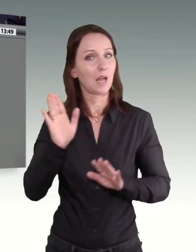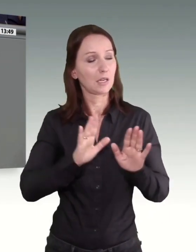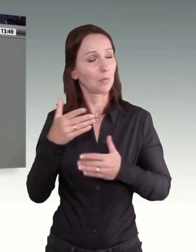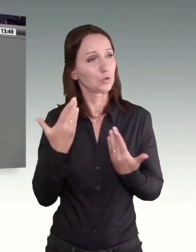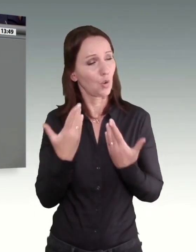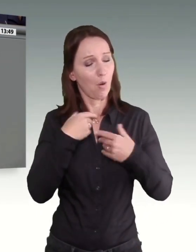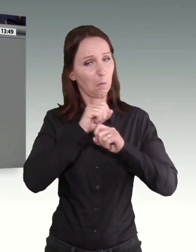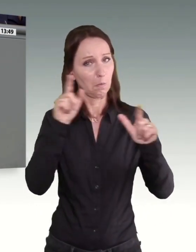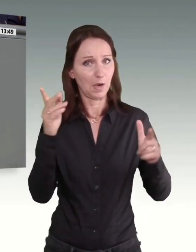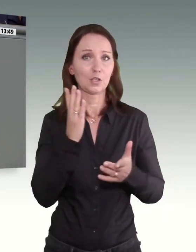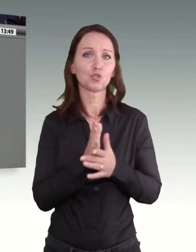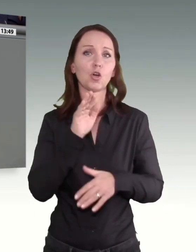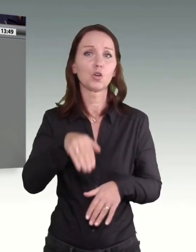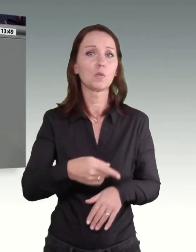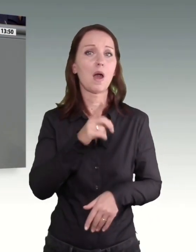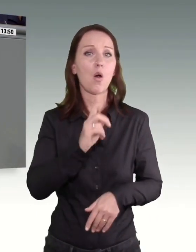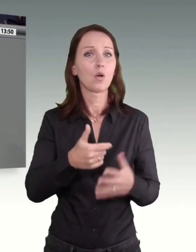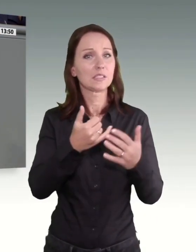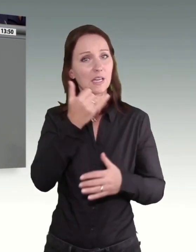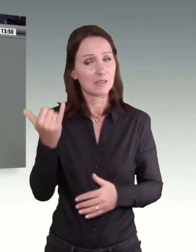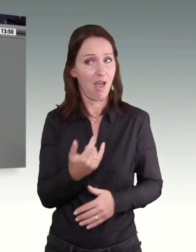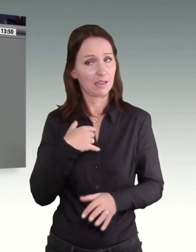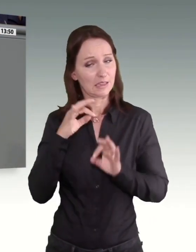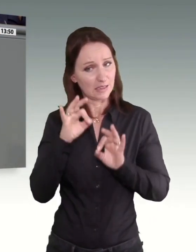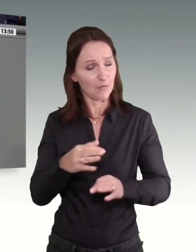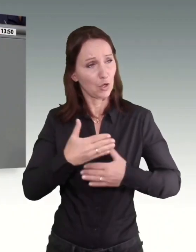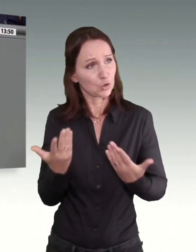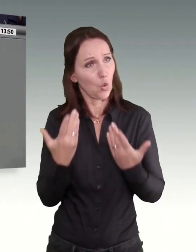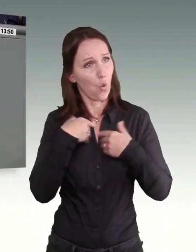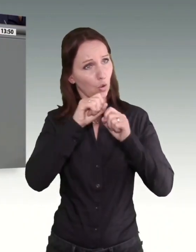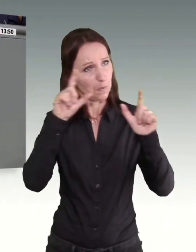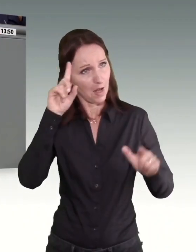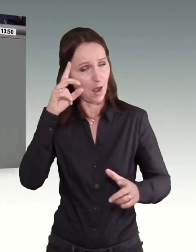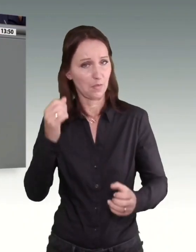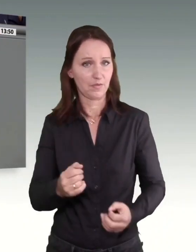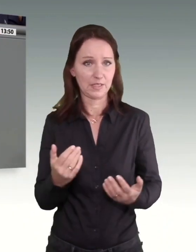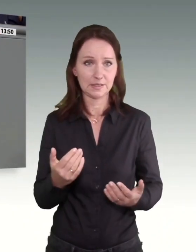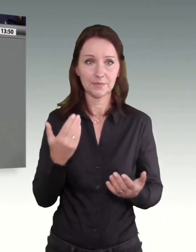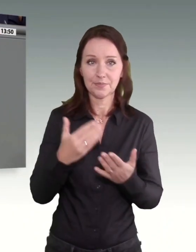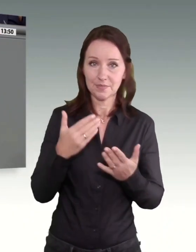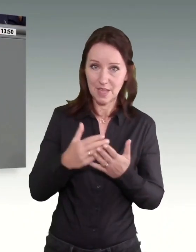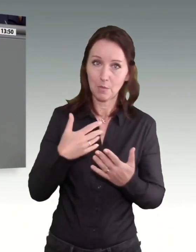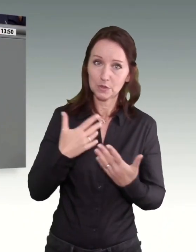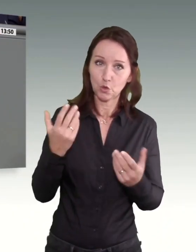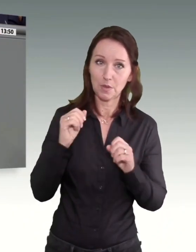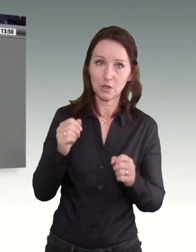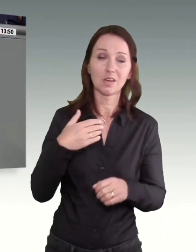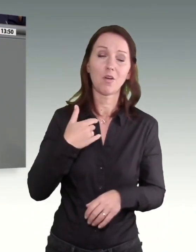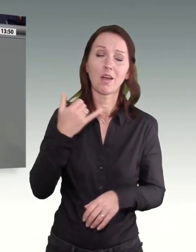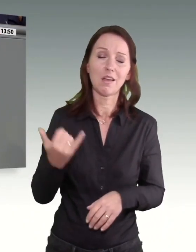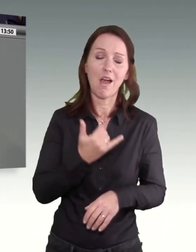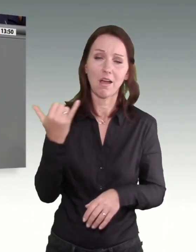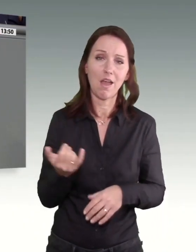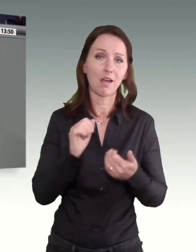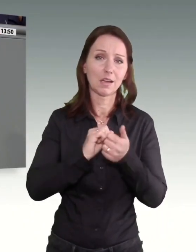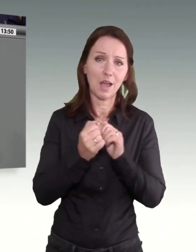Jahren einstehen. Aus dieser Grundüberzeugung heraus haben wir seinerzeit auch nach jahrelangen Kämpfen und gegen